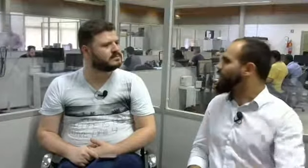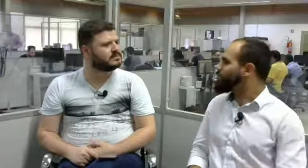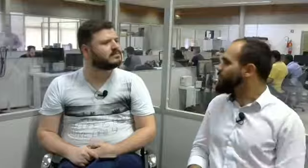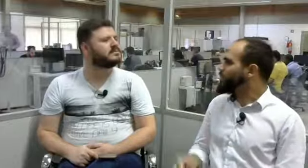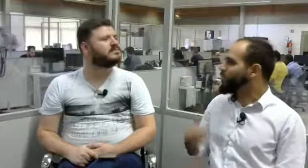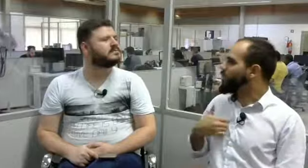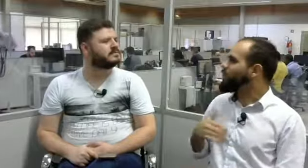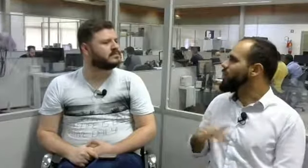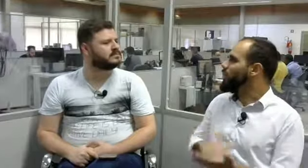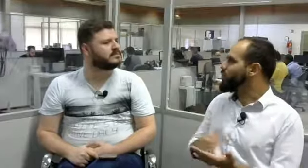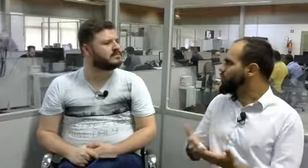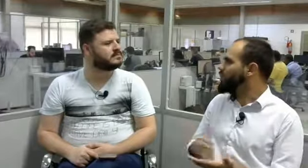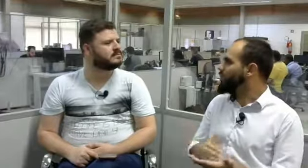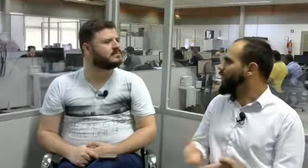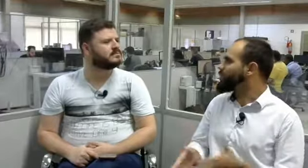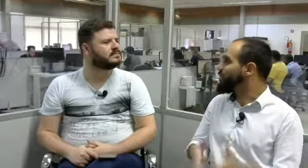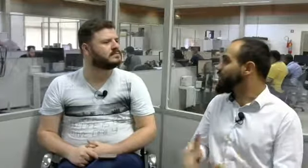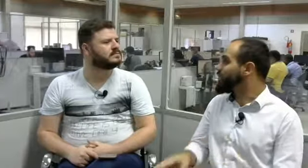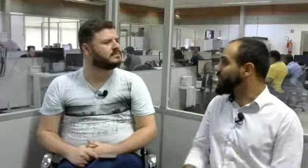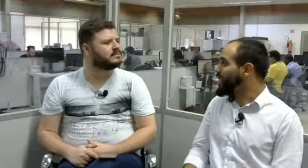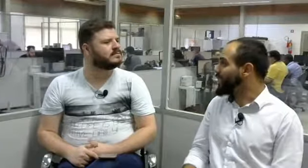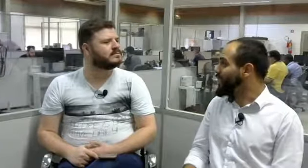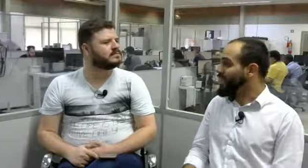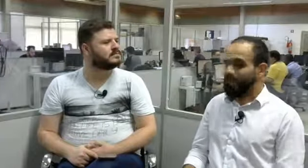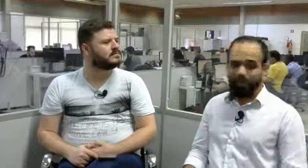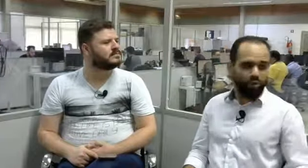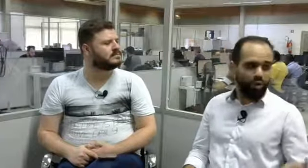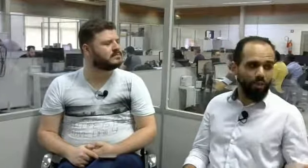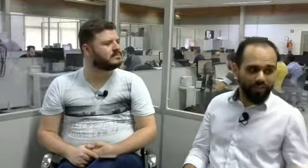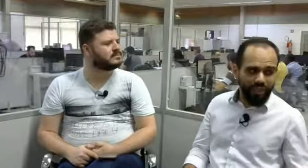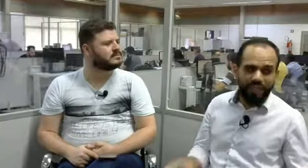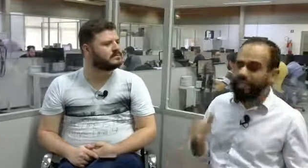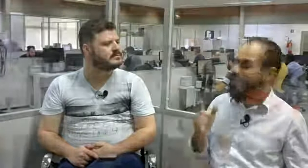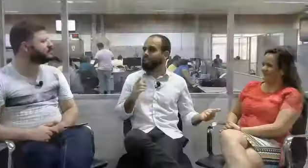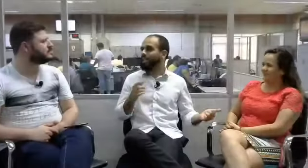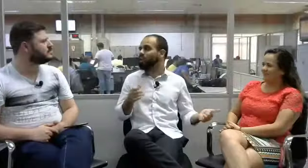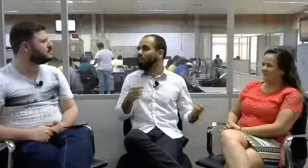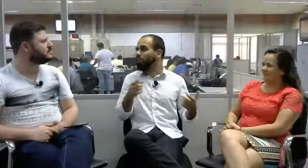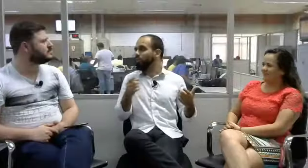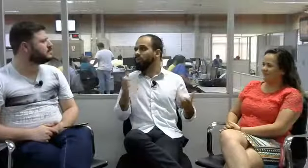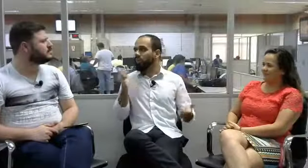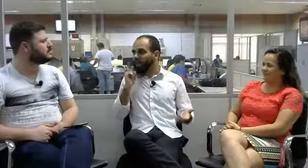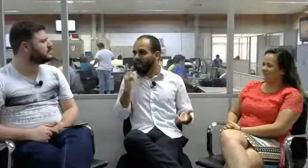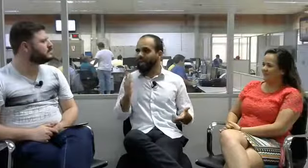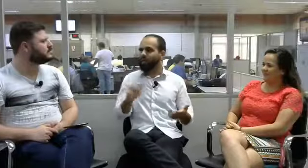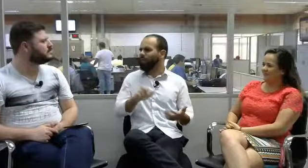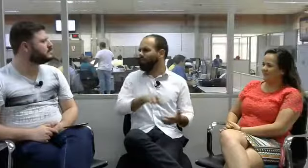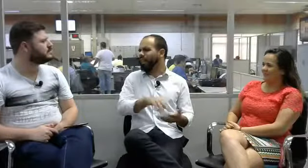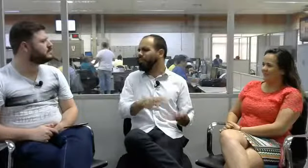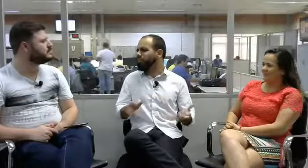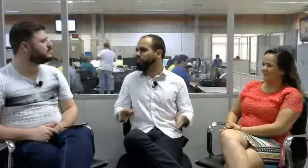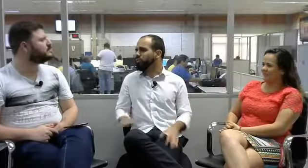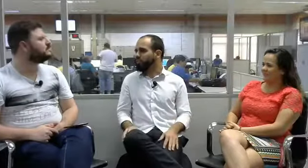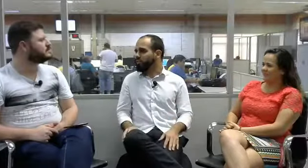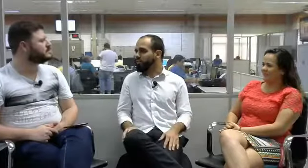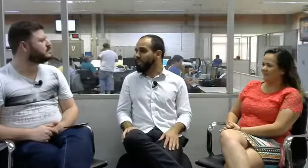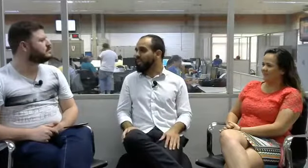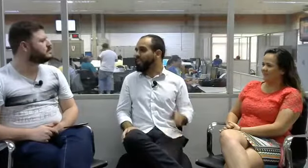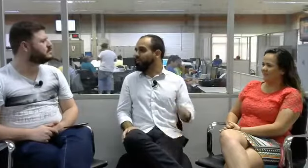públicos e eu não encontro o intérprete de língua de sinais. E as pessoas como a Jaqueline, Como o Léo e como vários outros surdos não estão